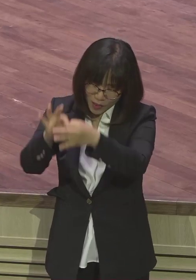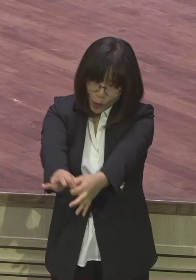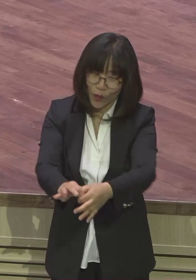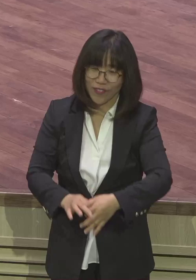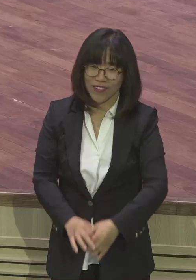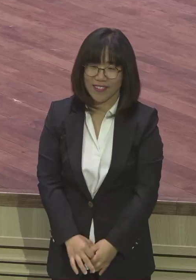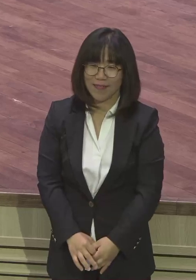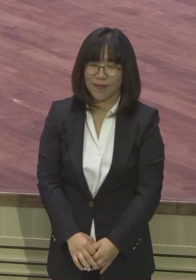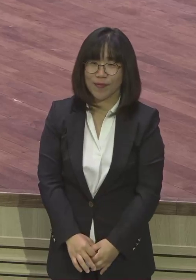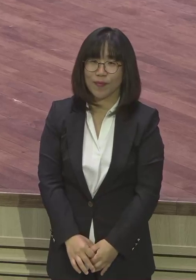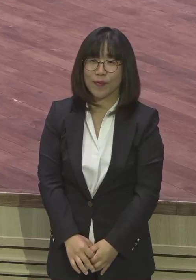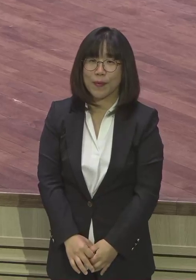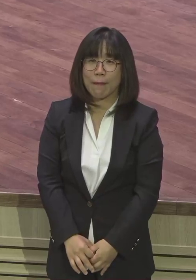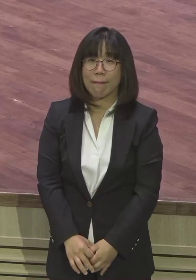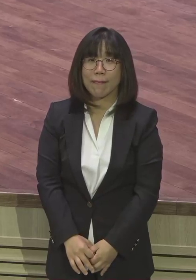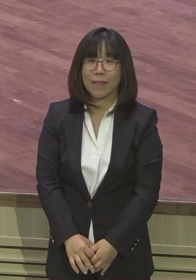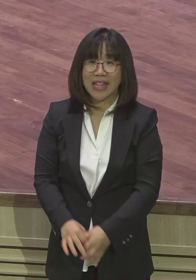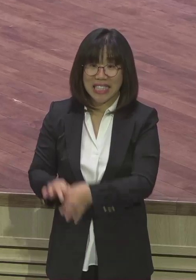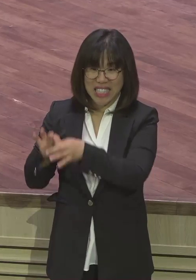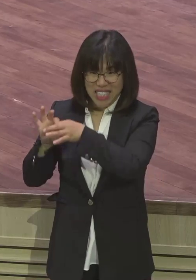지속 지속 지속하라고 두 장 깡깡 찍어주잖아